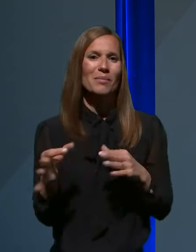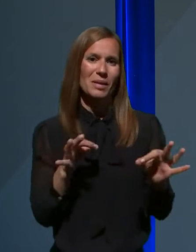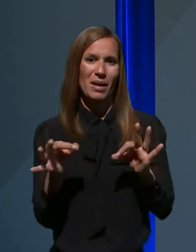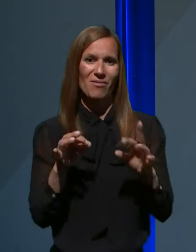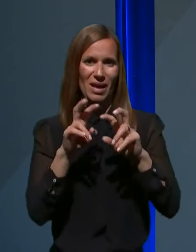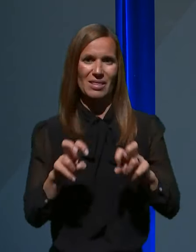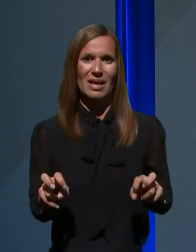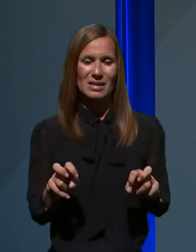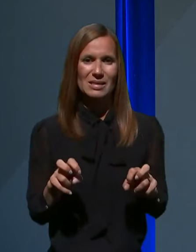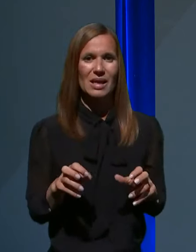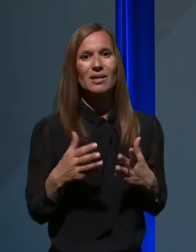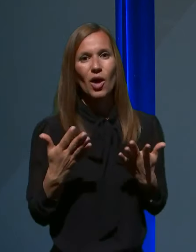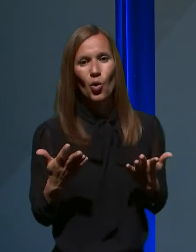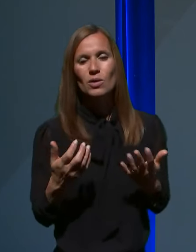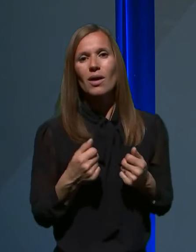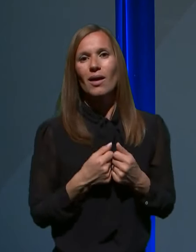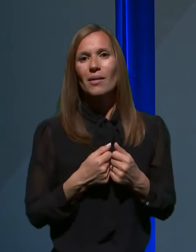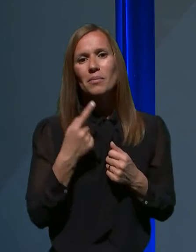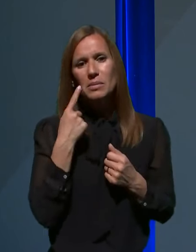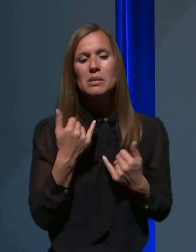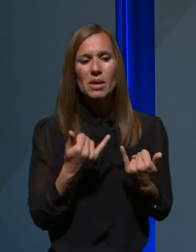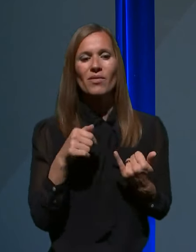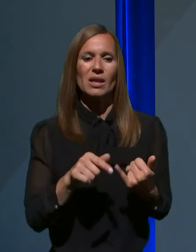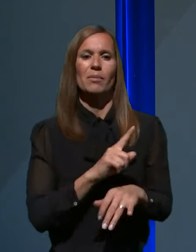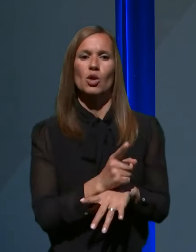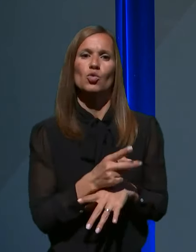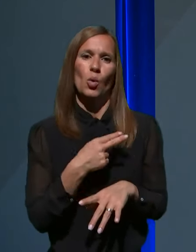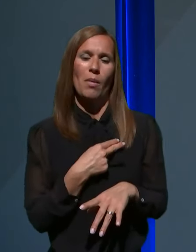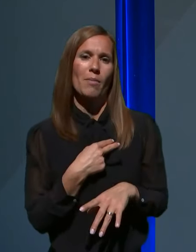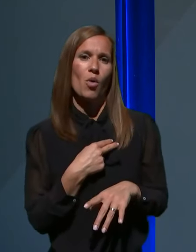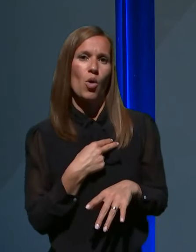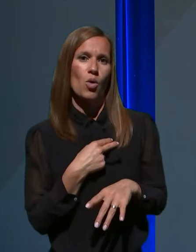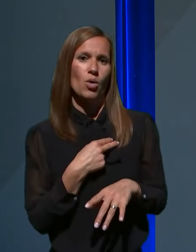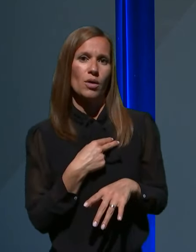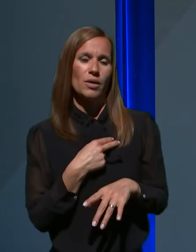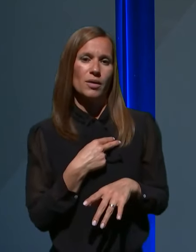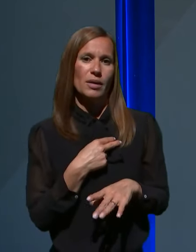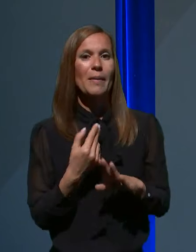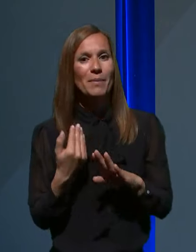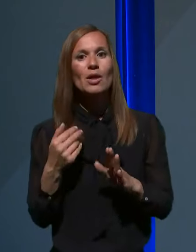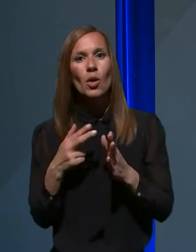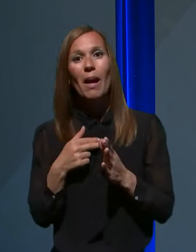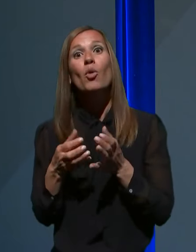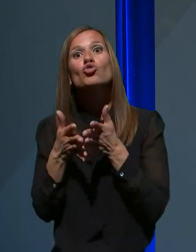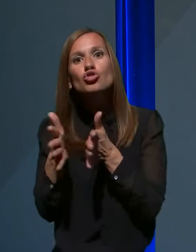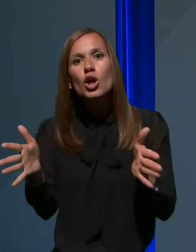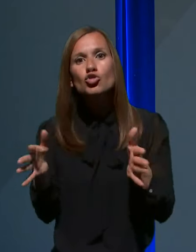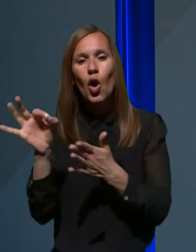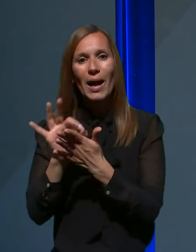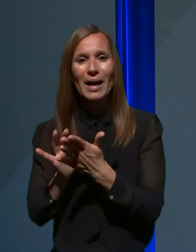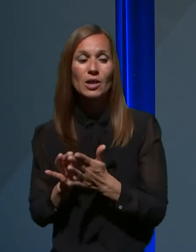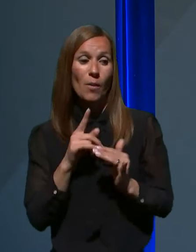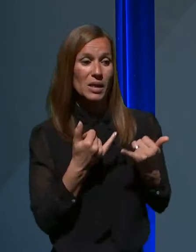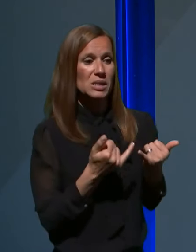Tako da jaz mislim, da razpolagamo v tem trenutku, predno imamo svedeto širšo anketo na razpolago za kar